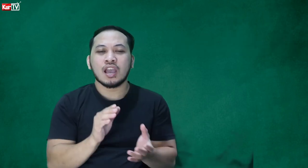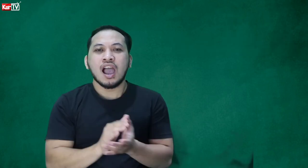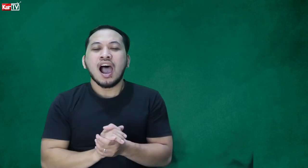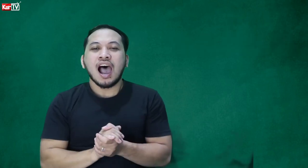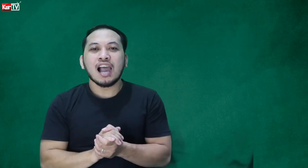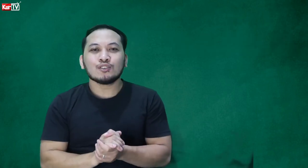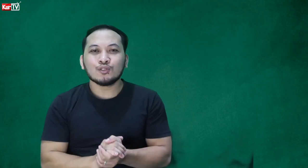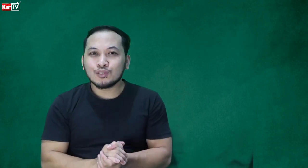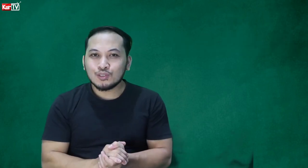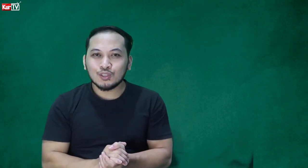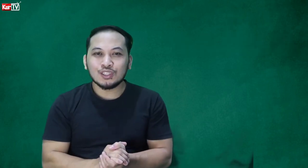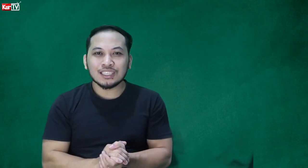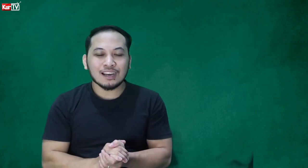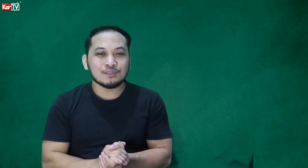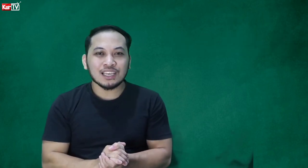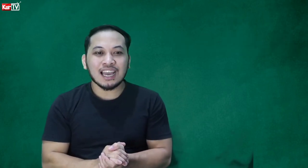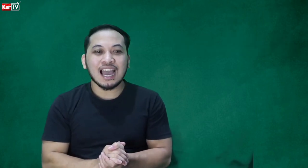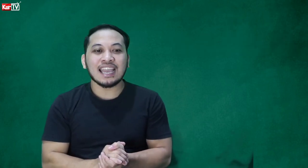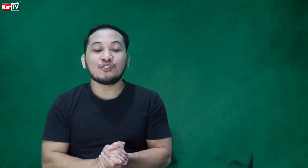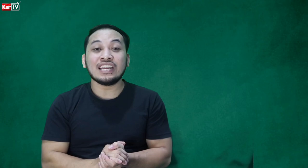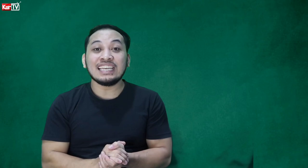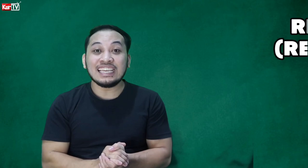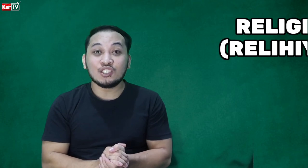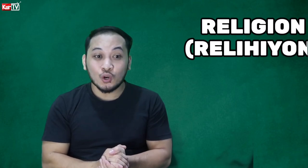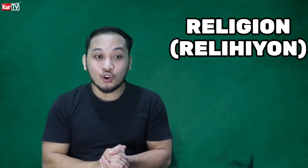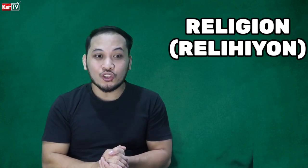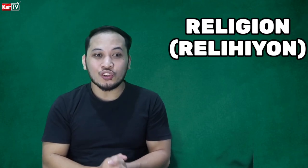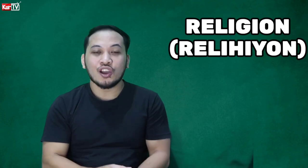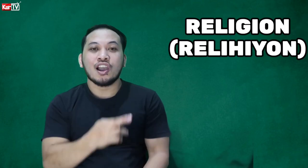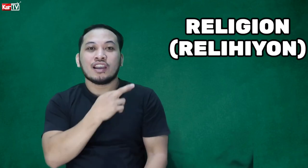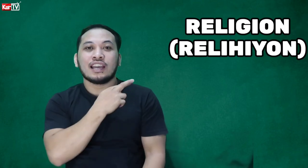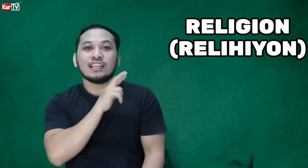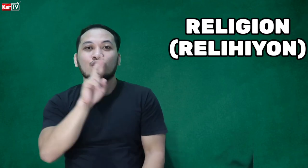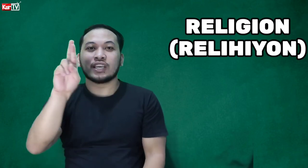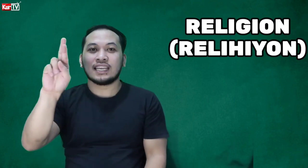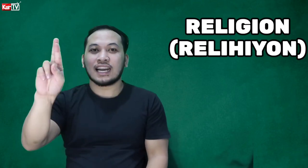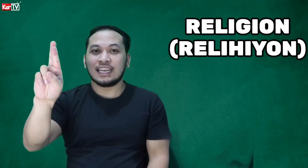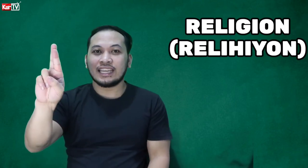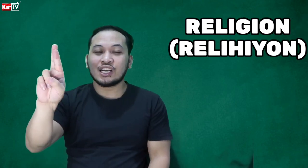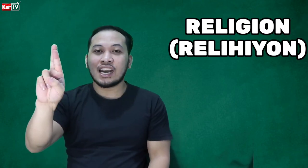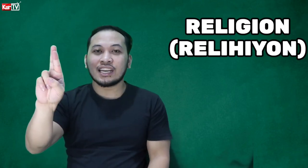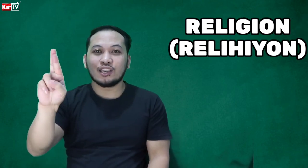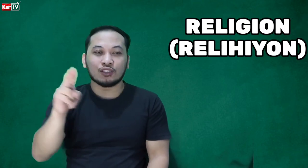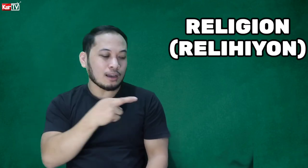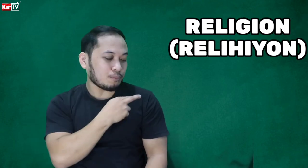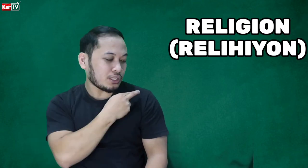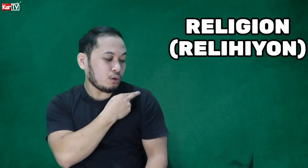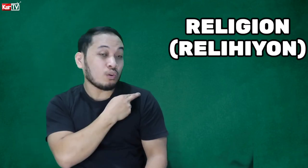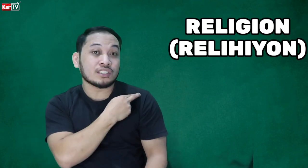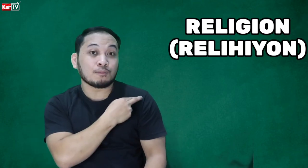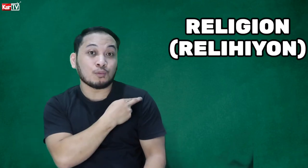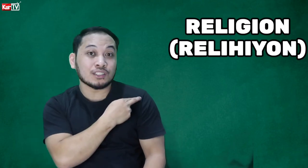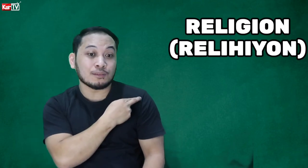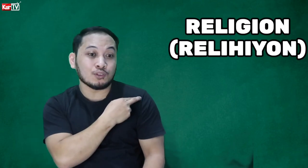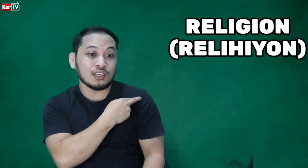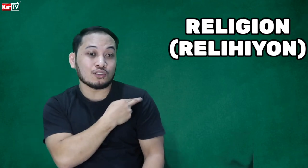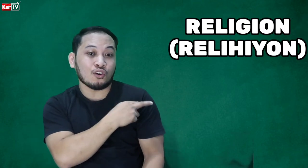Ang susunod na subject ay Religion. Ganito siya. Naka letter R kayo tapos i-whatsapp. What'sapp nyo dito?